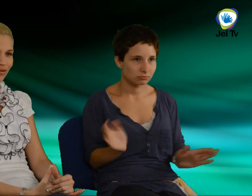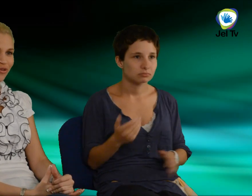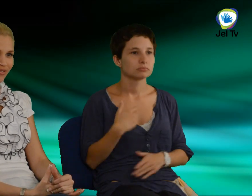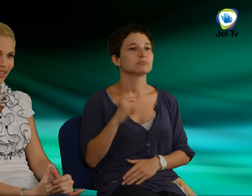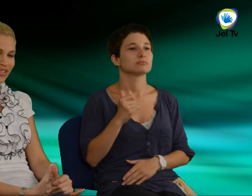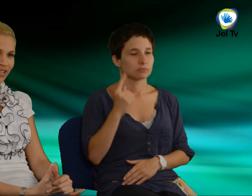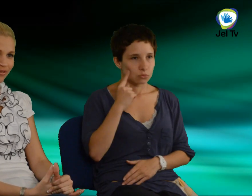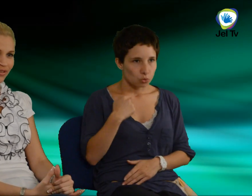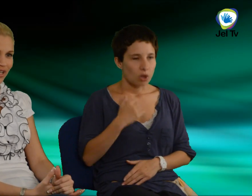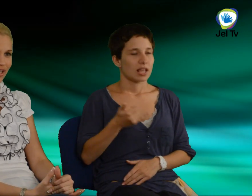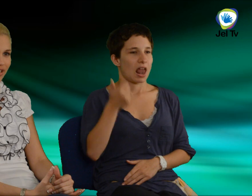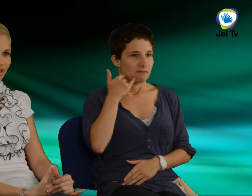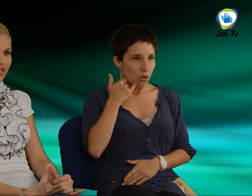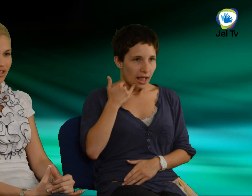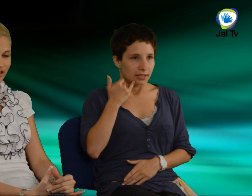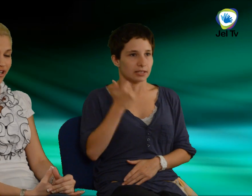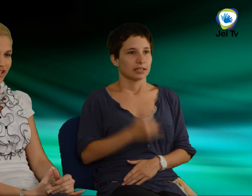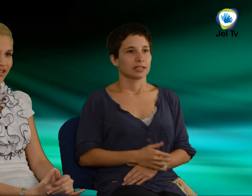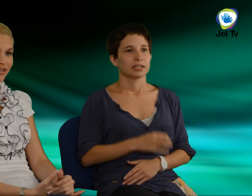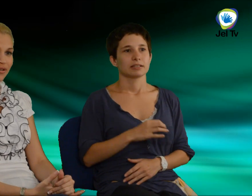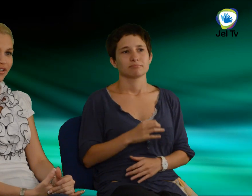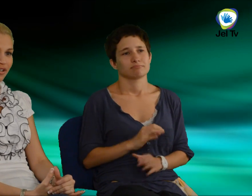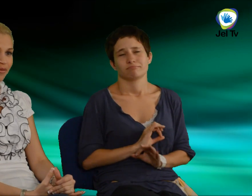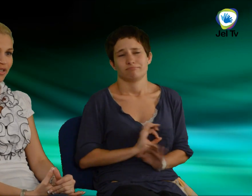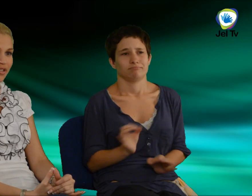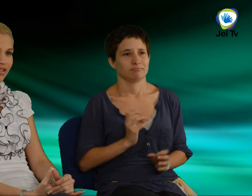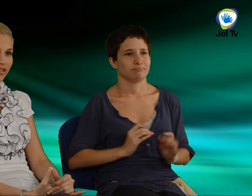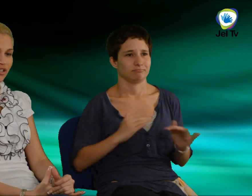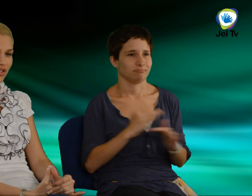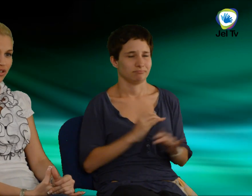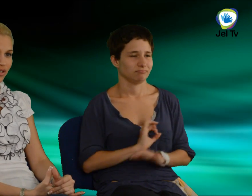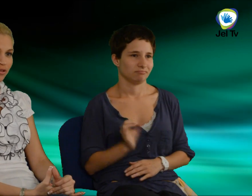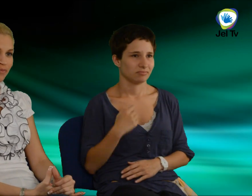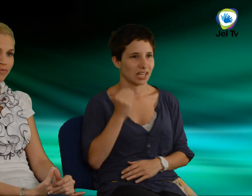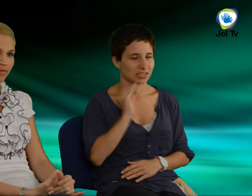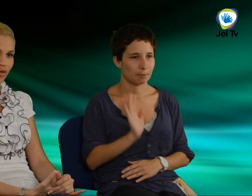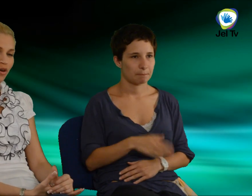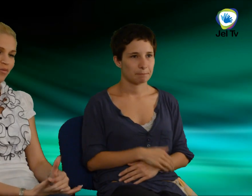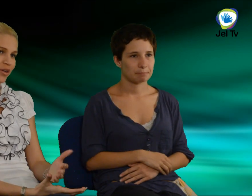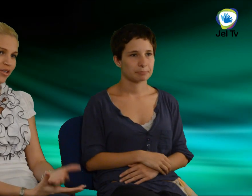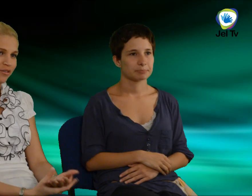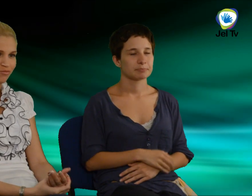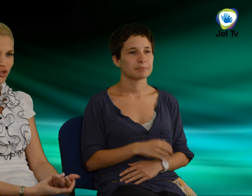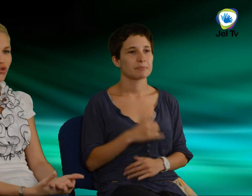tudok vele telefonálni, és teljesen jól értem a beszélgetéseket. A mai csúcs